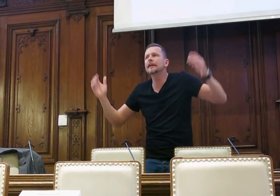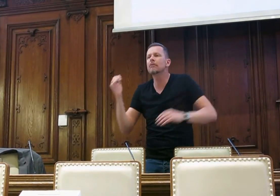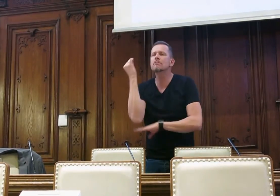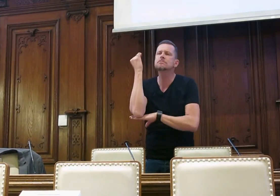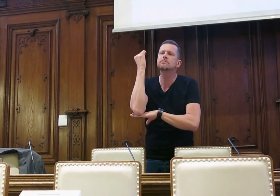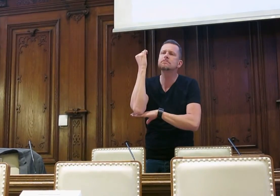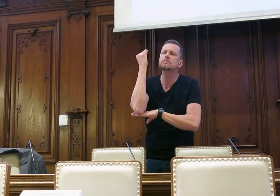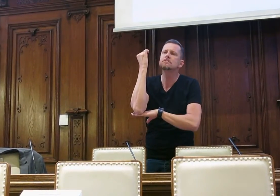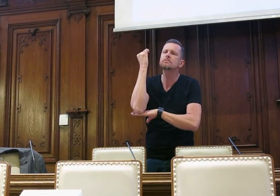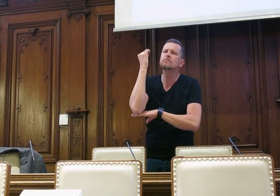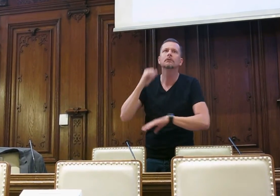Geht nicht, das Baum steht.